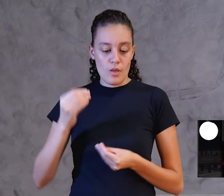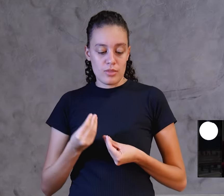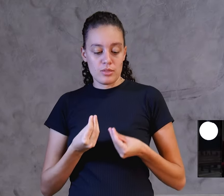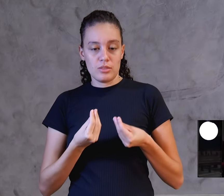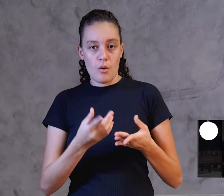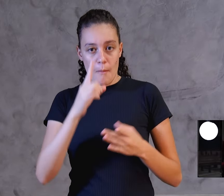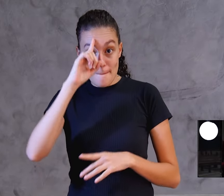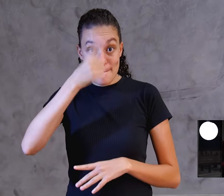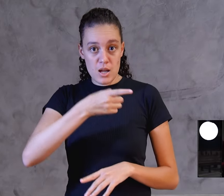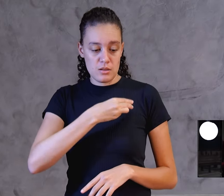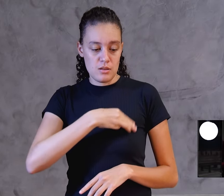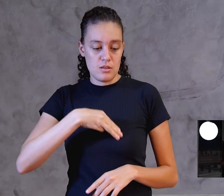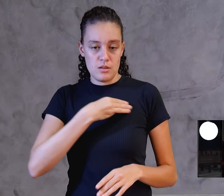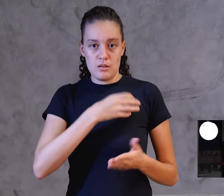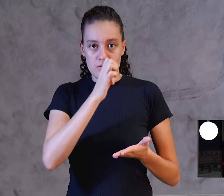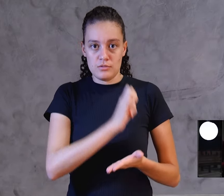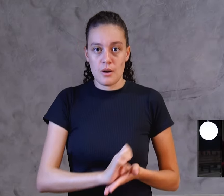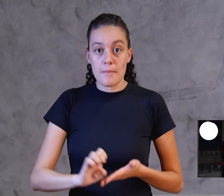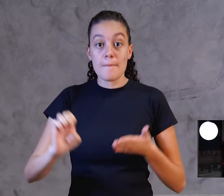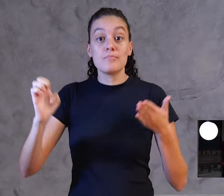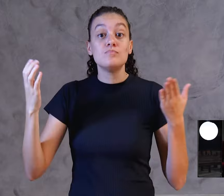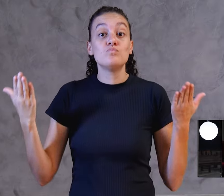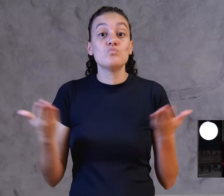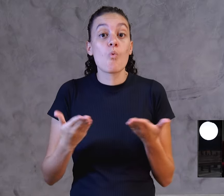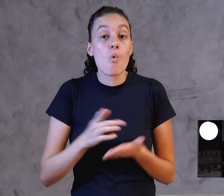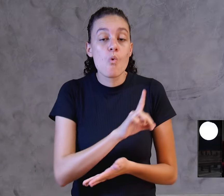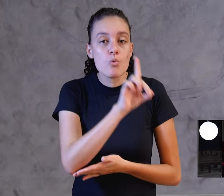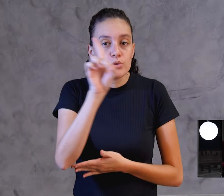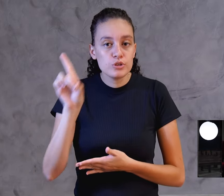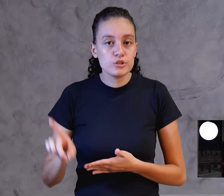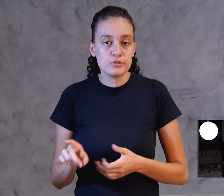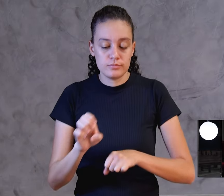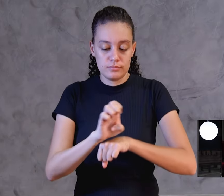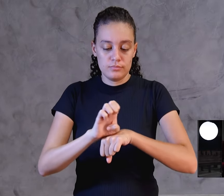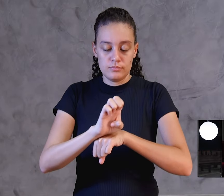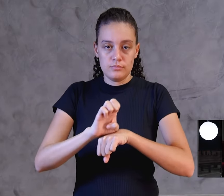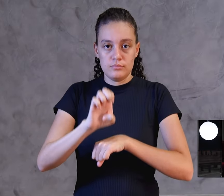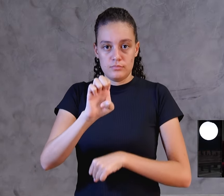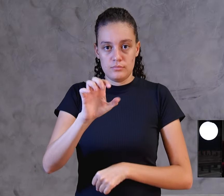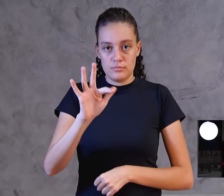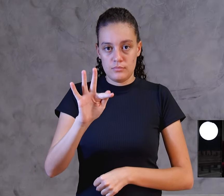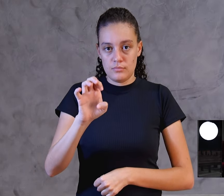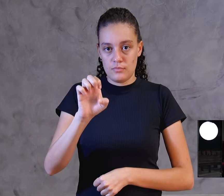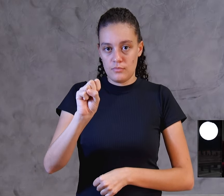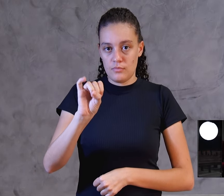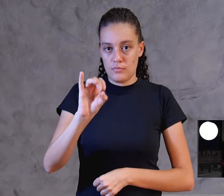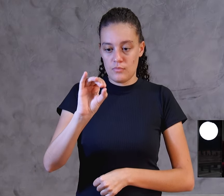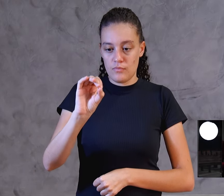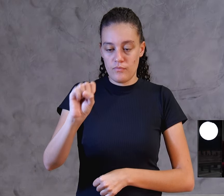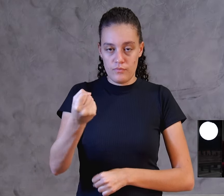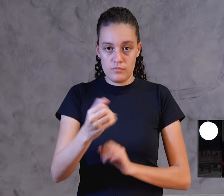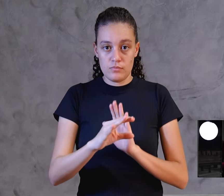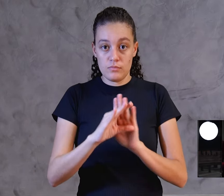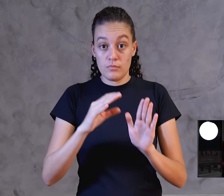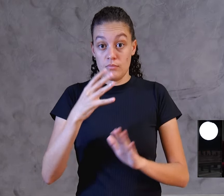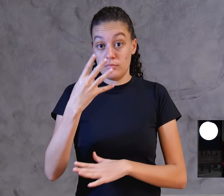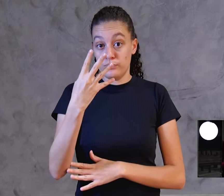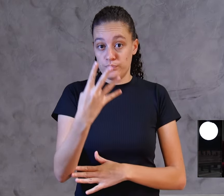esse nosso dia. Em Efésios, capítulo 4, desde o primeiro